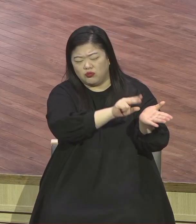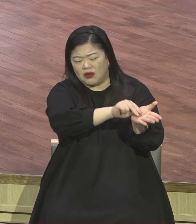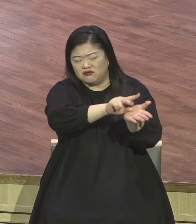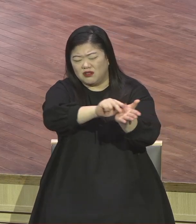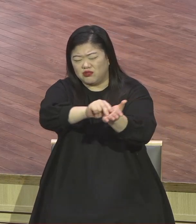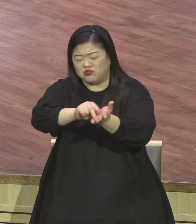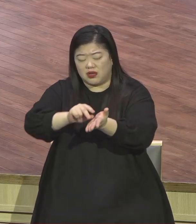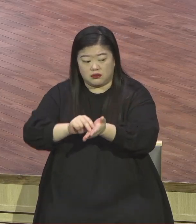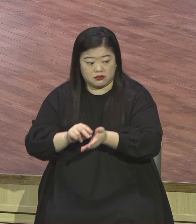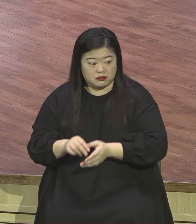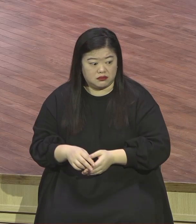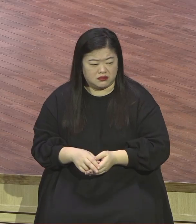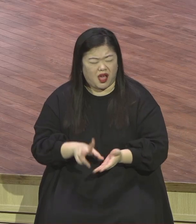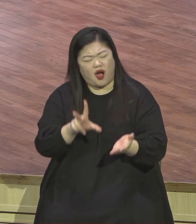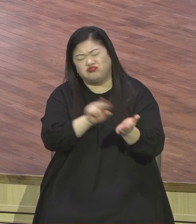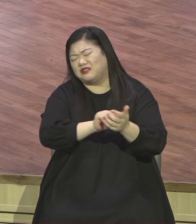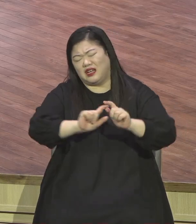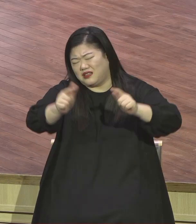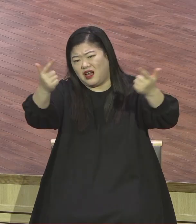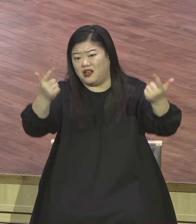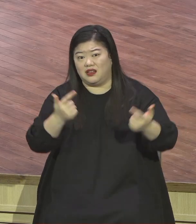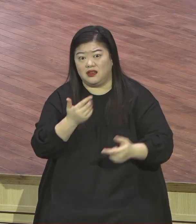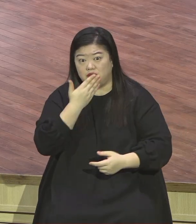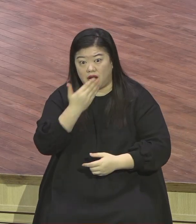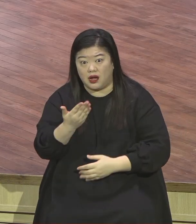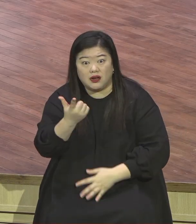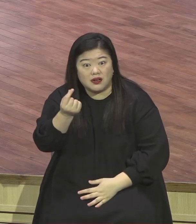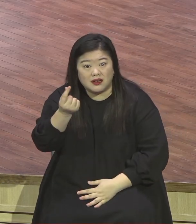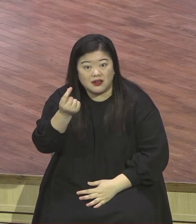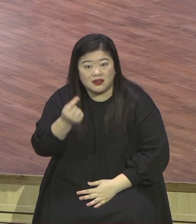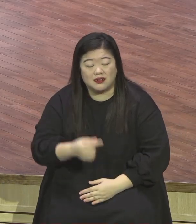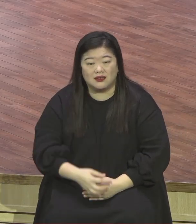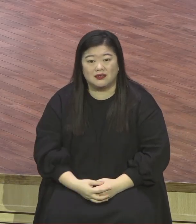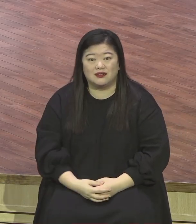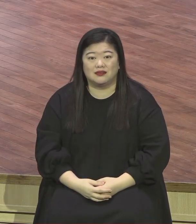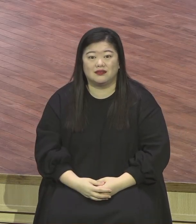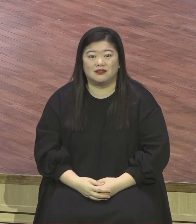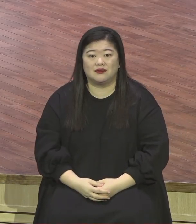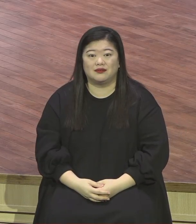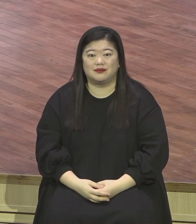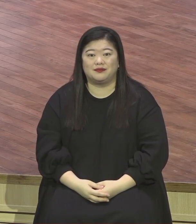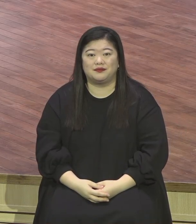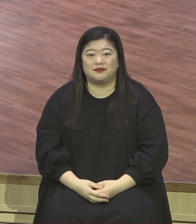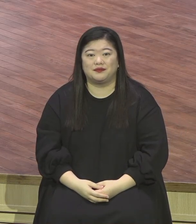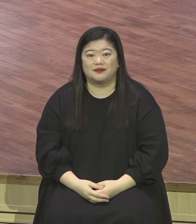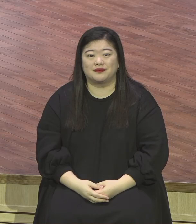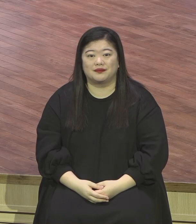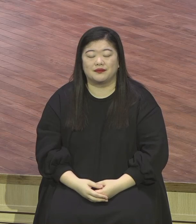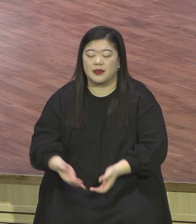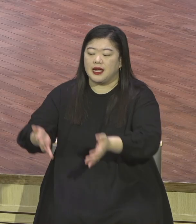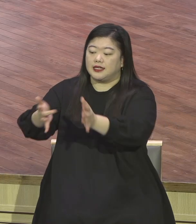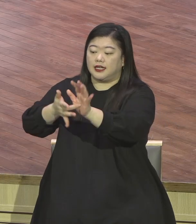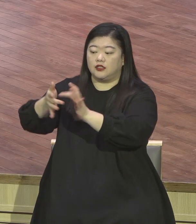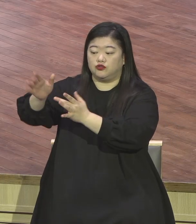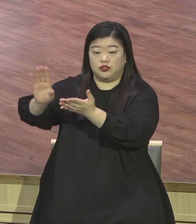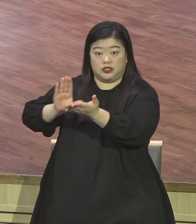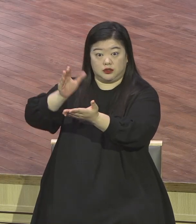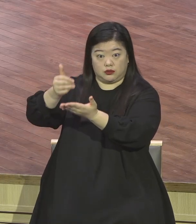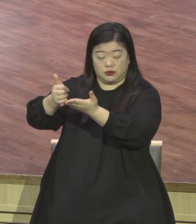아멘 그러니까 완전히 끝난 사람이 끝났습니다 예수님이 이 땅에 오심으로 우리에게